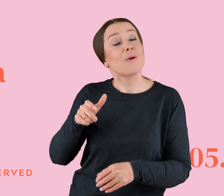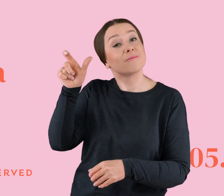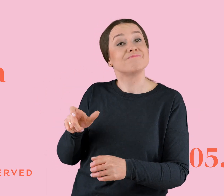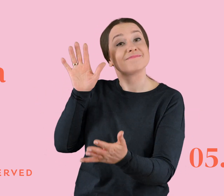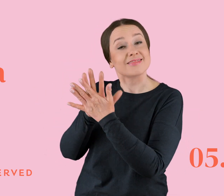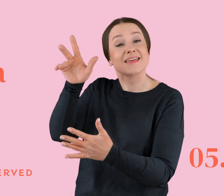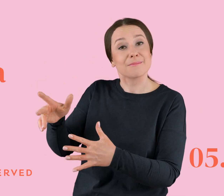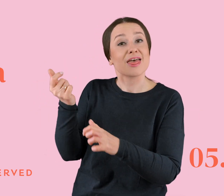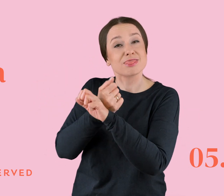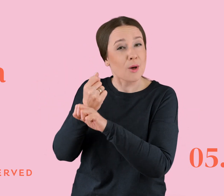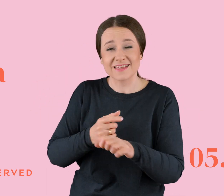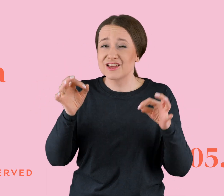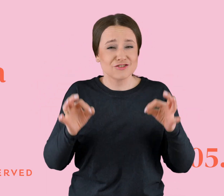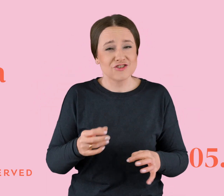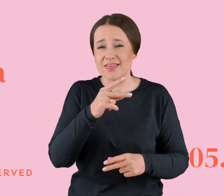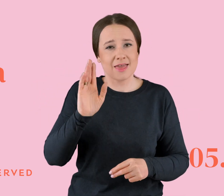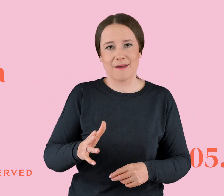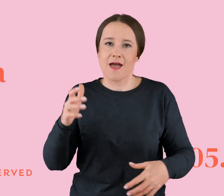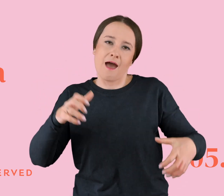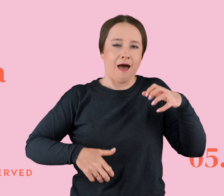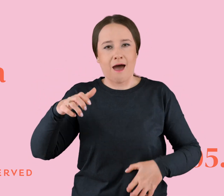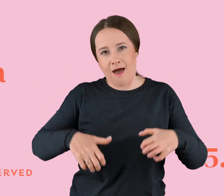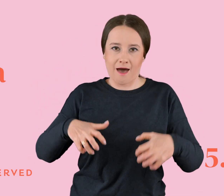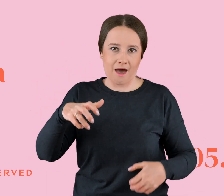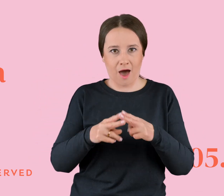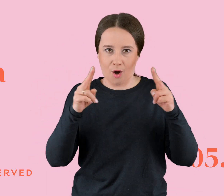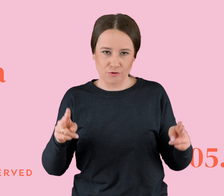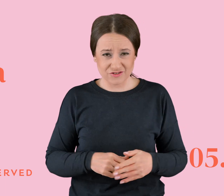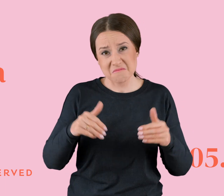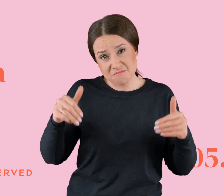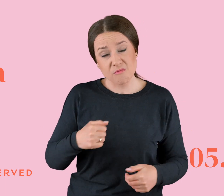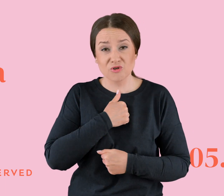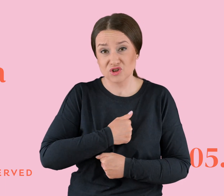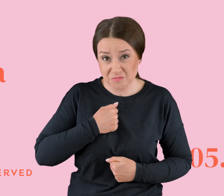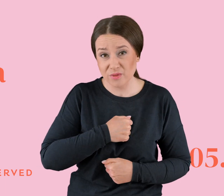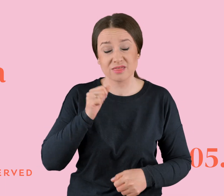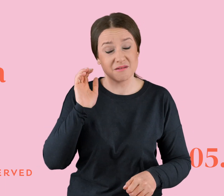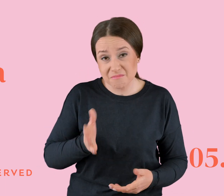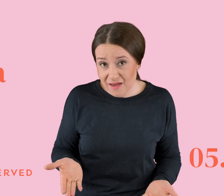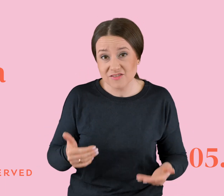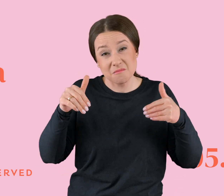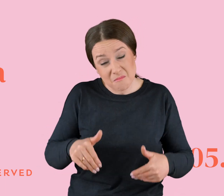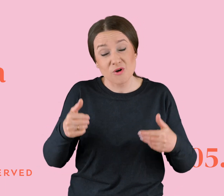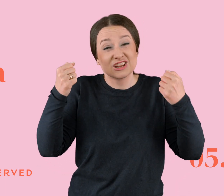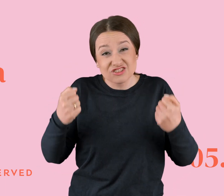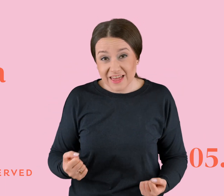Dzisiaj niestety, no nie gwarantuję, że to będzie heheszkowy odcinek. No może to być odcinek smutny. I może być to odcinek ciężki. I chyba w ogóle całe